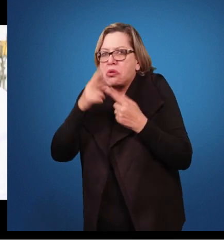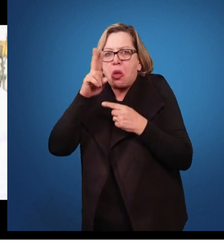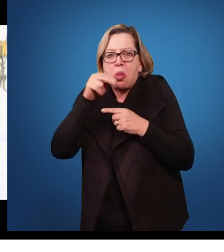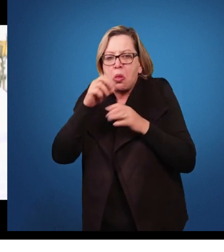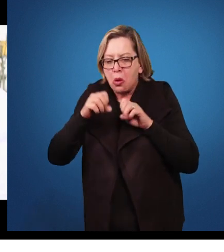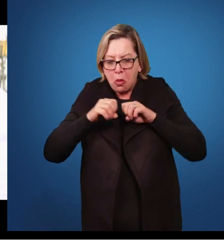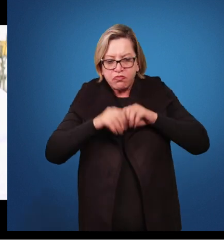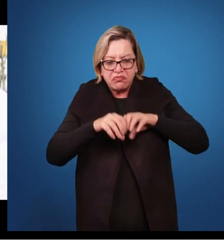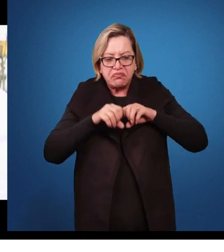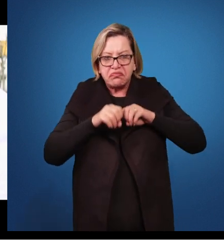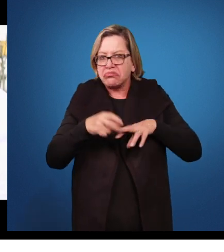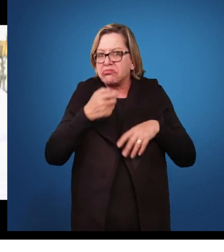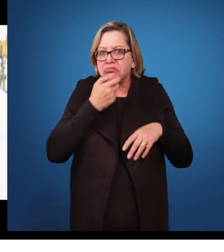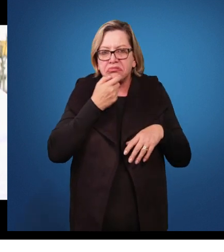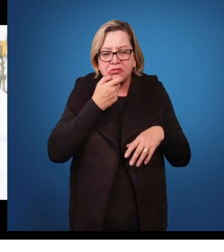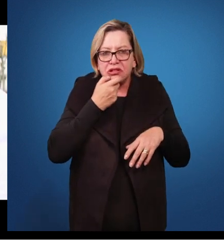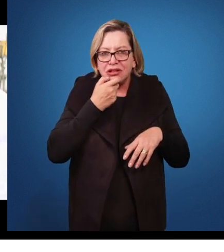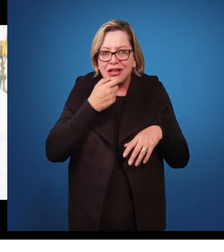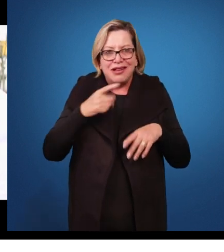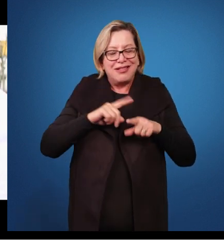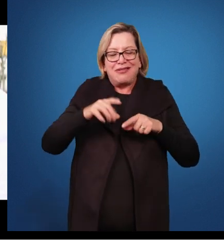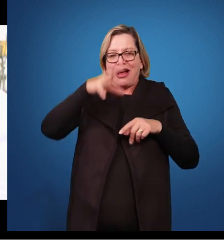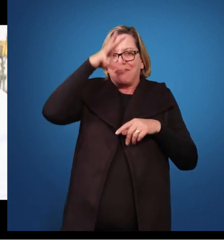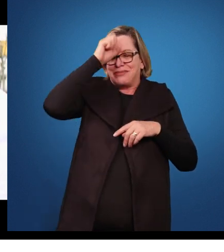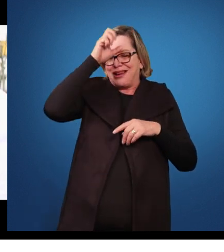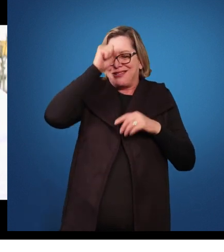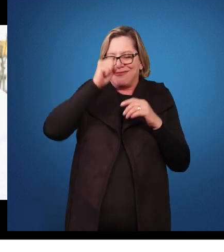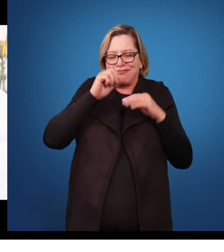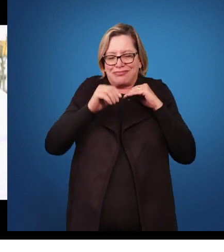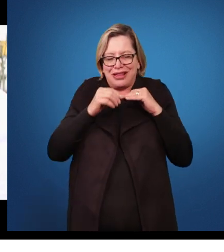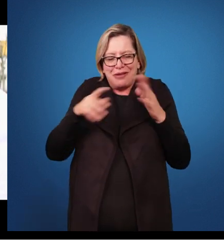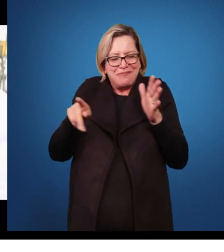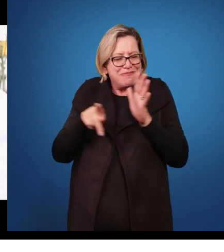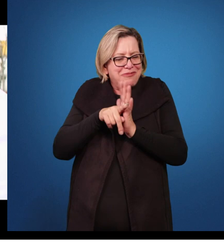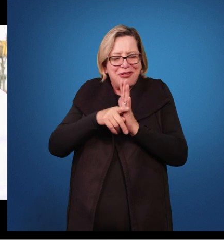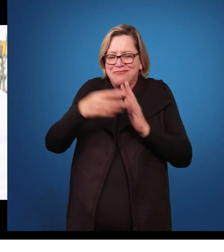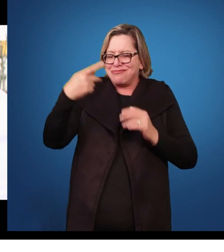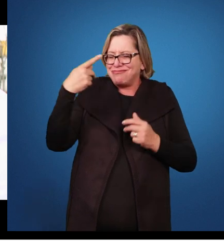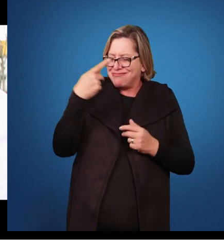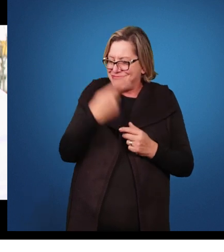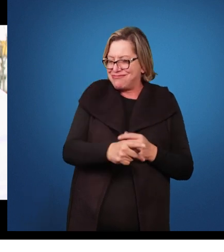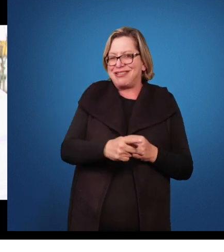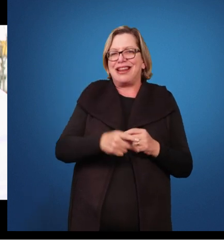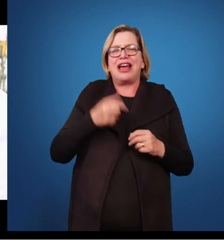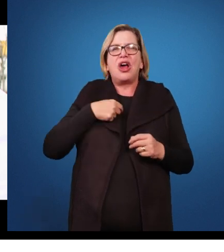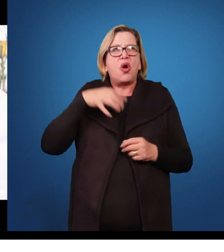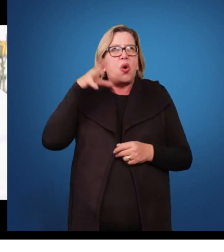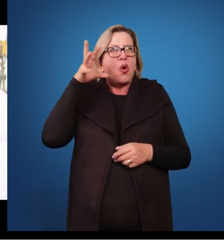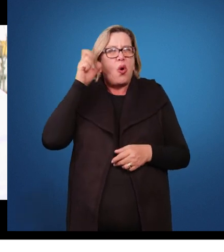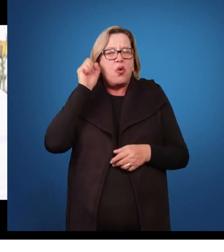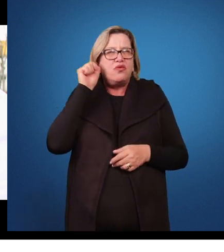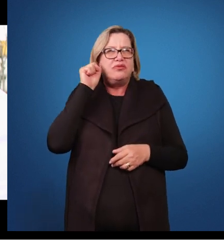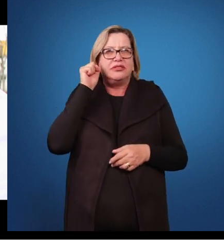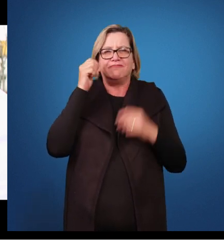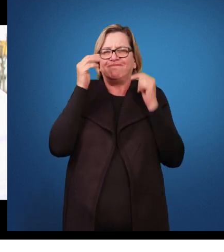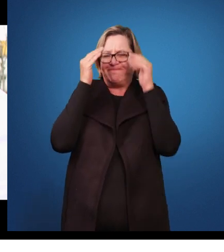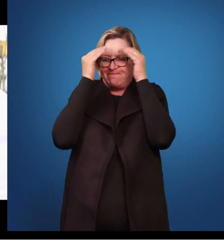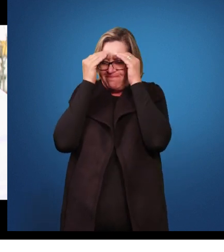é uma aprendizagem mecânica, é algo dela. Ela ouve, ela é extremamente atenta e ela tem um